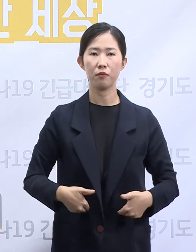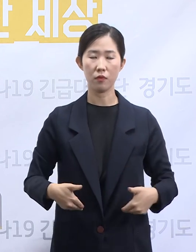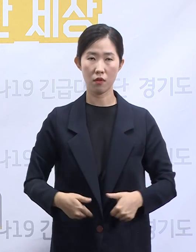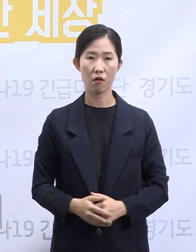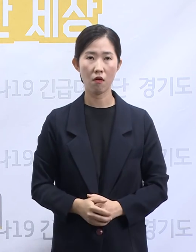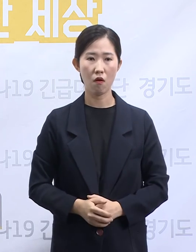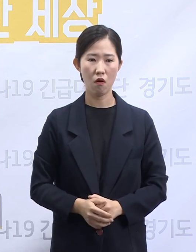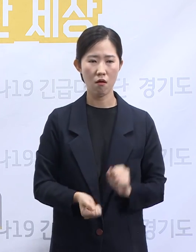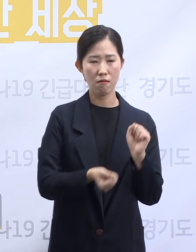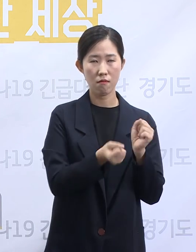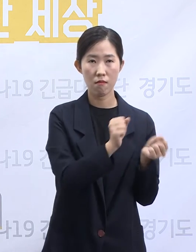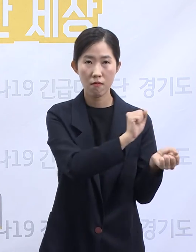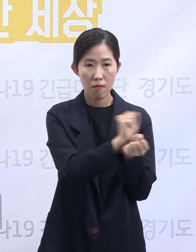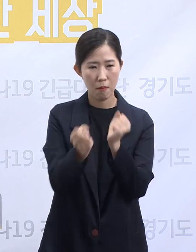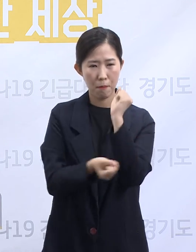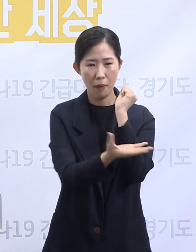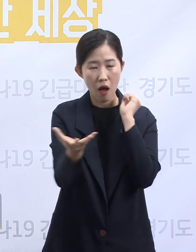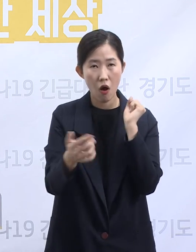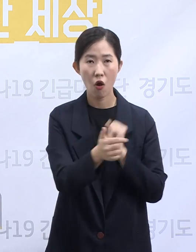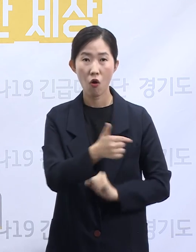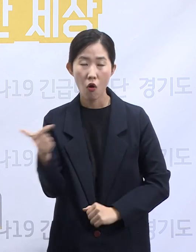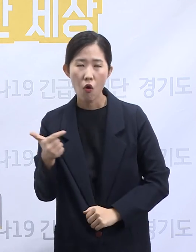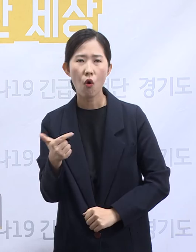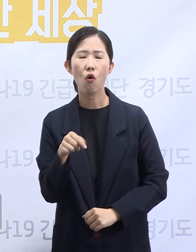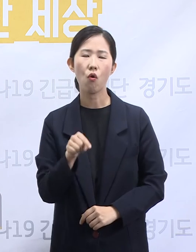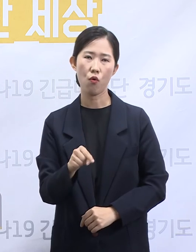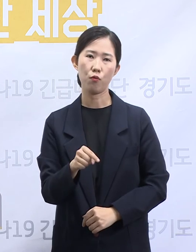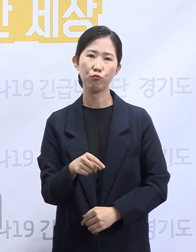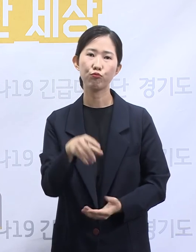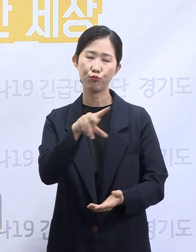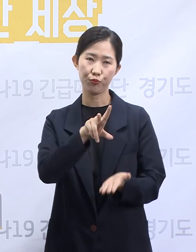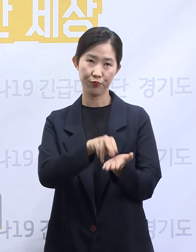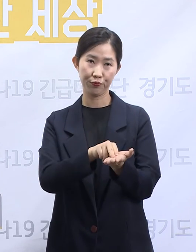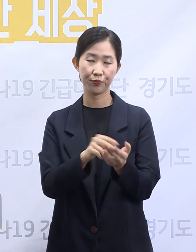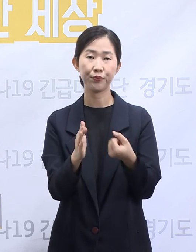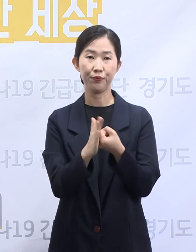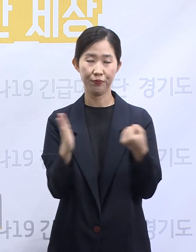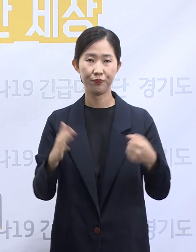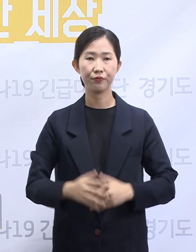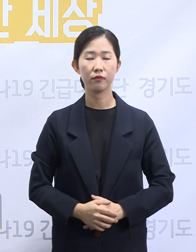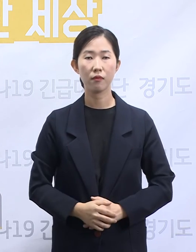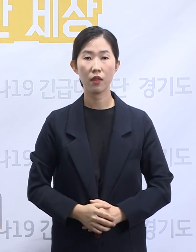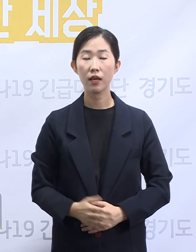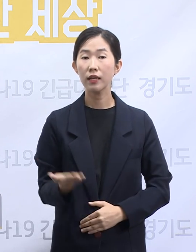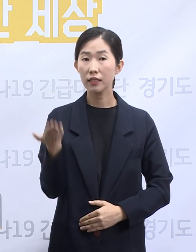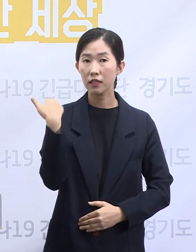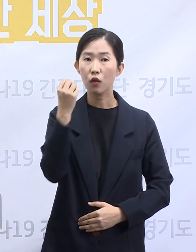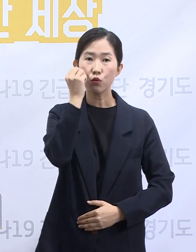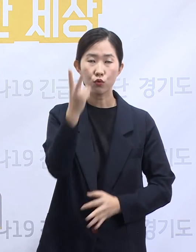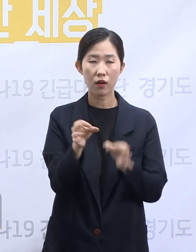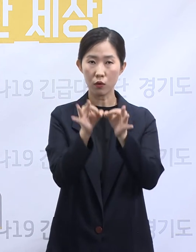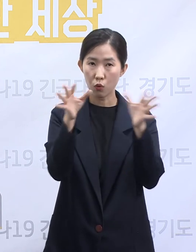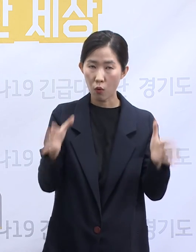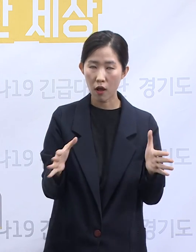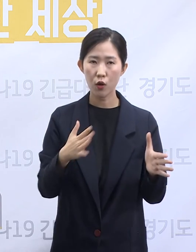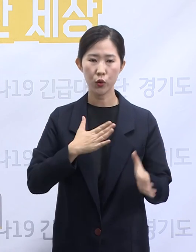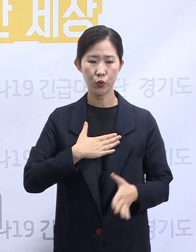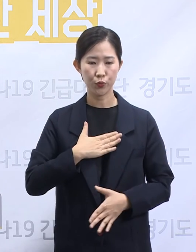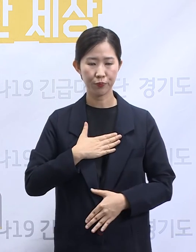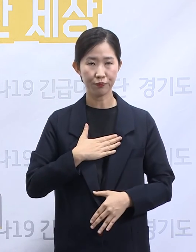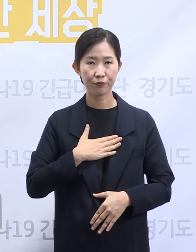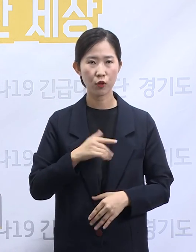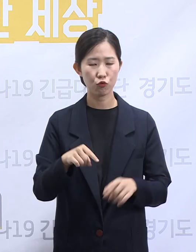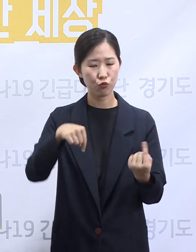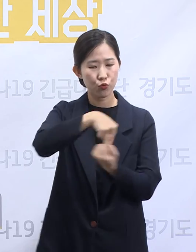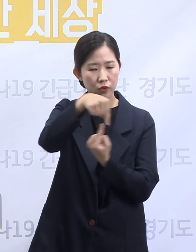정부에게도 매우 중요한 숙제입니다. 경기도는 지난 두 달여 자체적인 진료 네트워크와 운영체계를 구축해 왔고